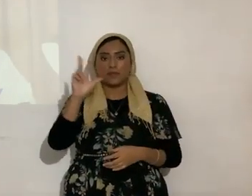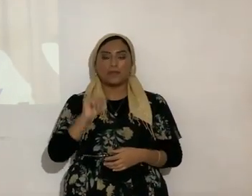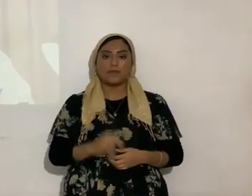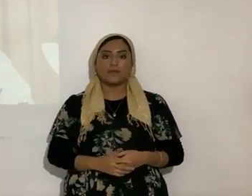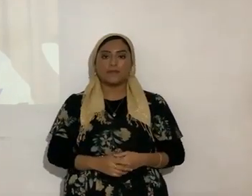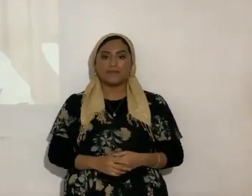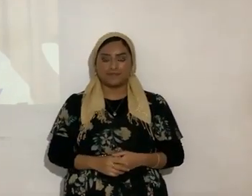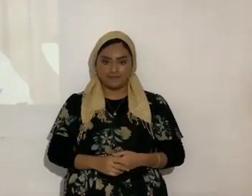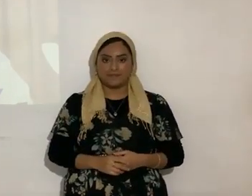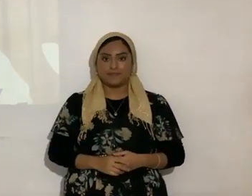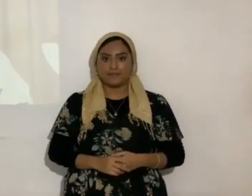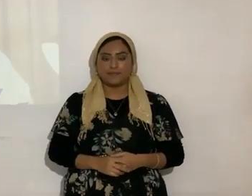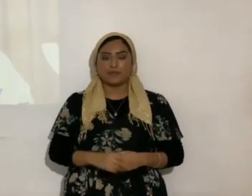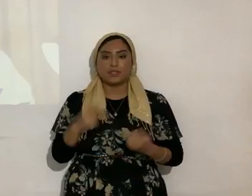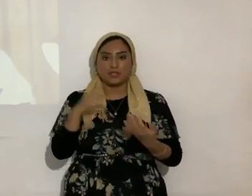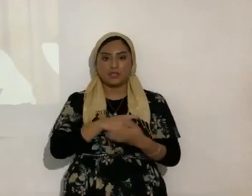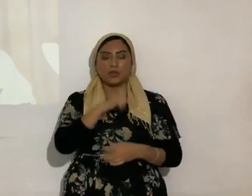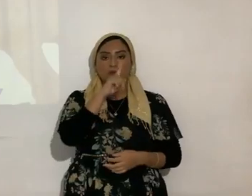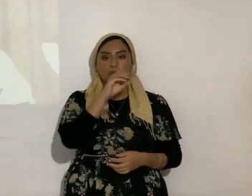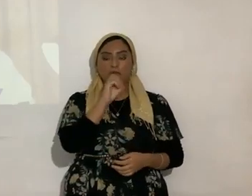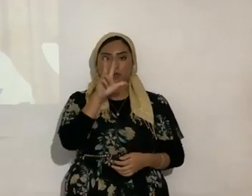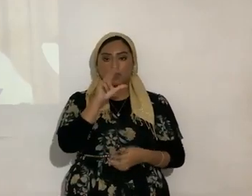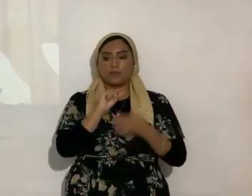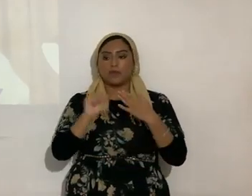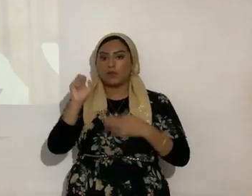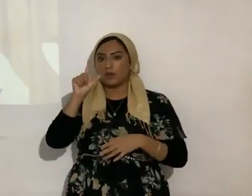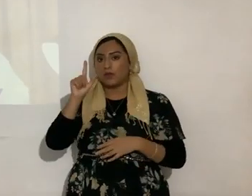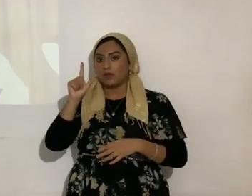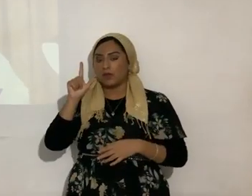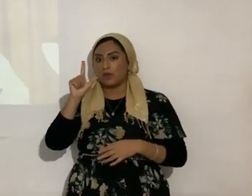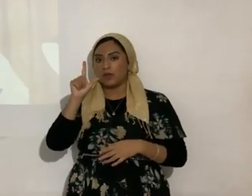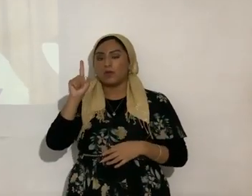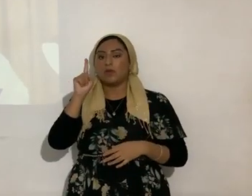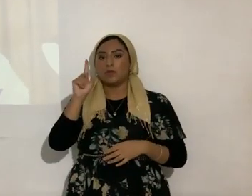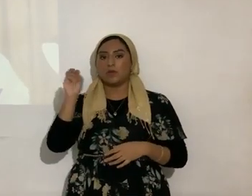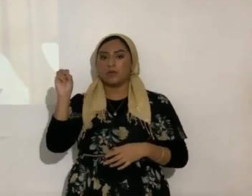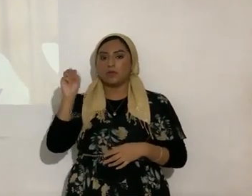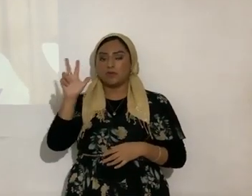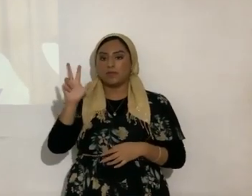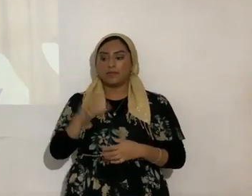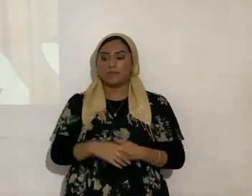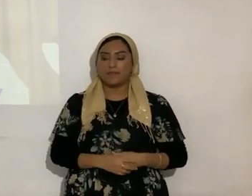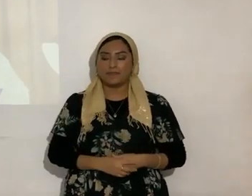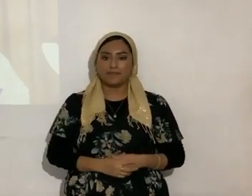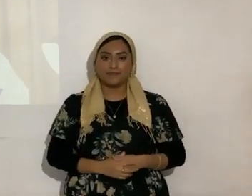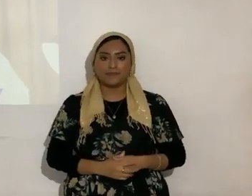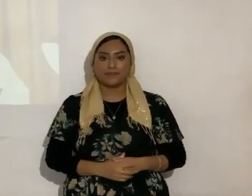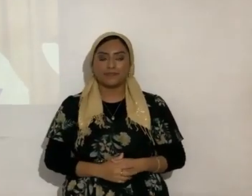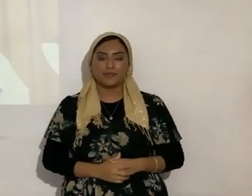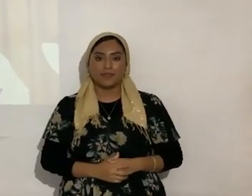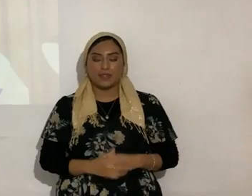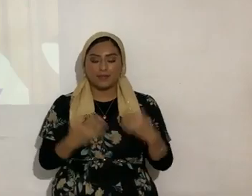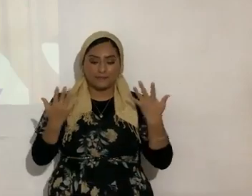¿sí?, de acuerdo, Salmo 103, verso 3, los espero unos segundos, aleluya, bendito es el Aracados,